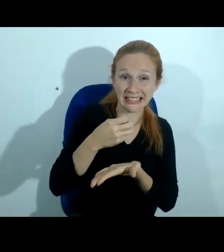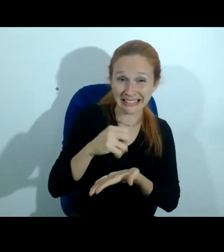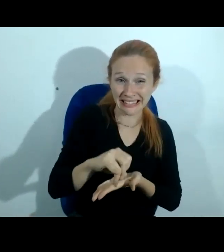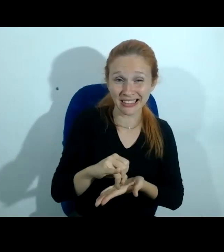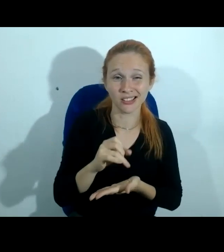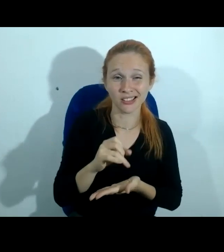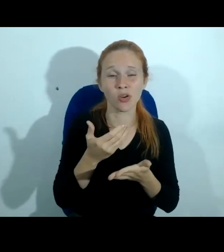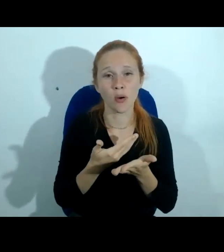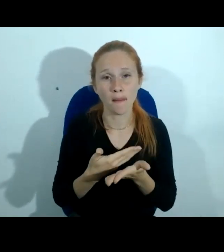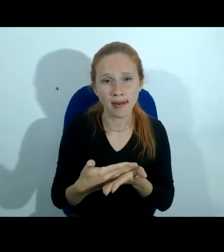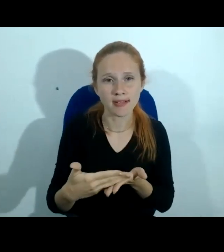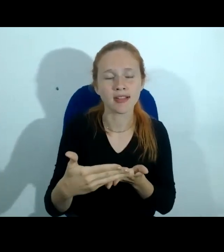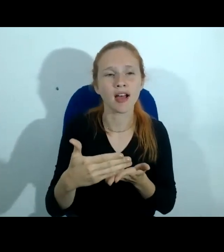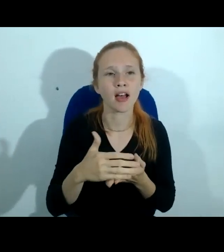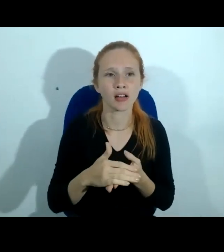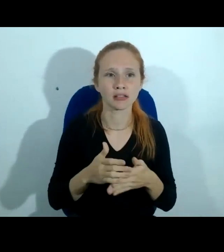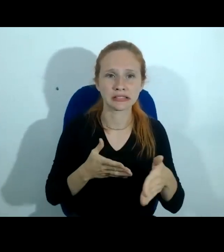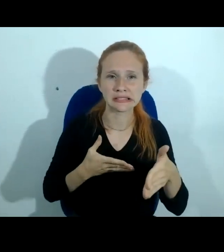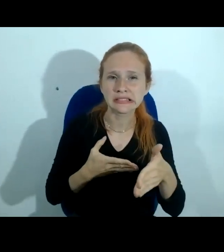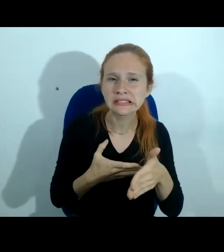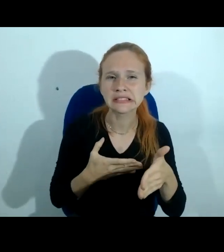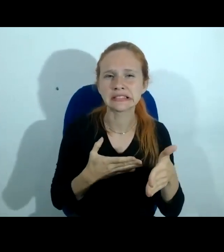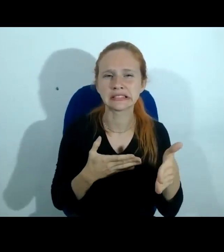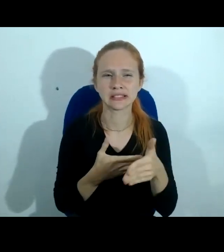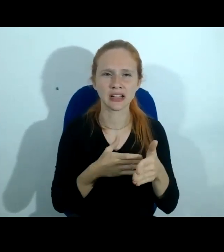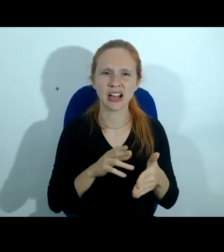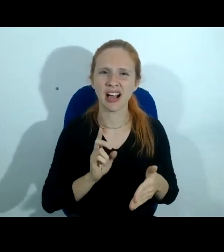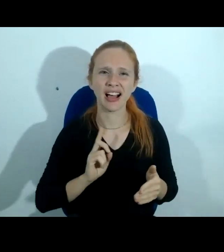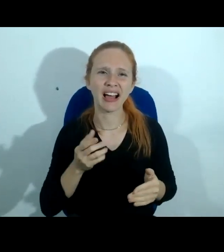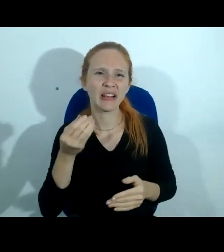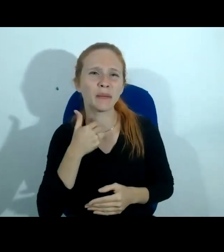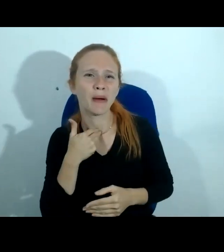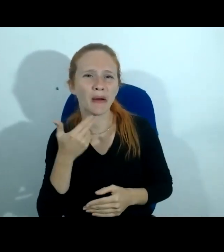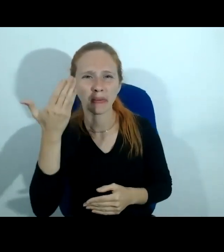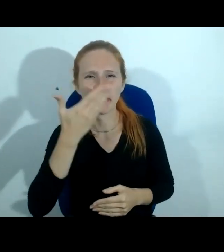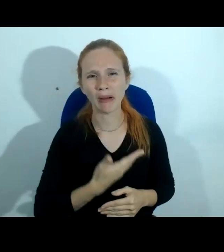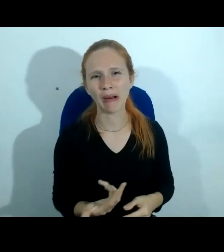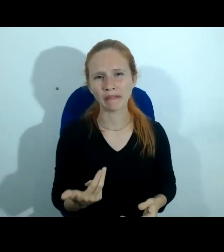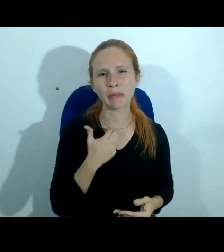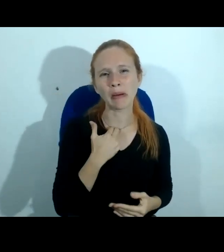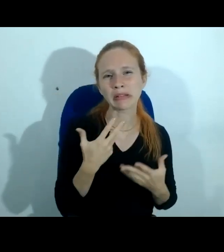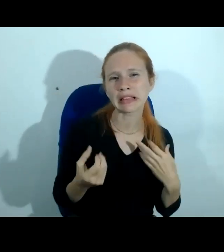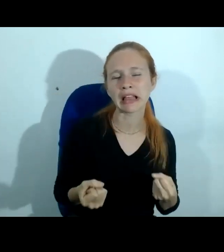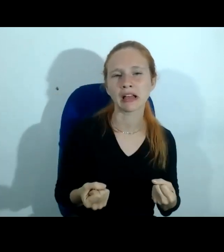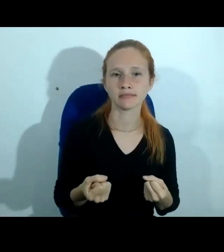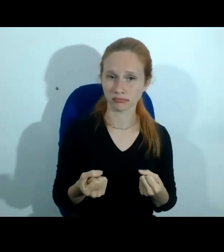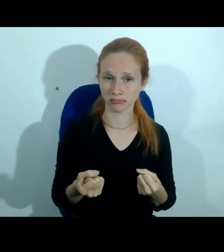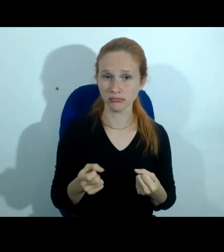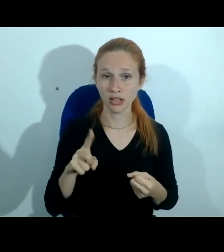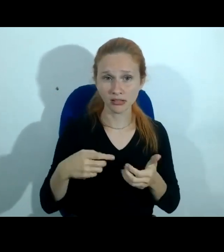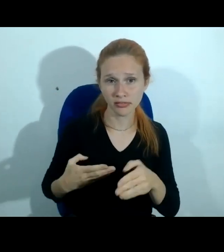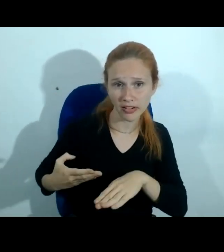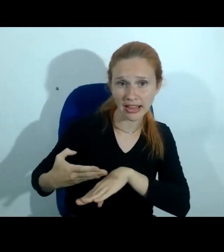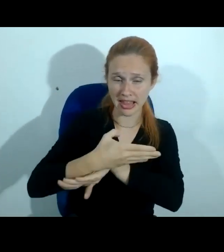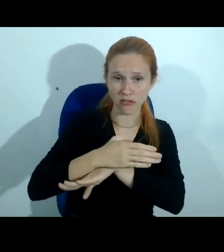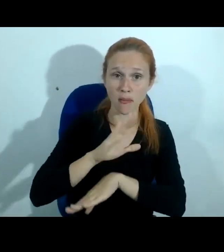ficar colocando empecíde para o uso desses meios de prova são meios de prova repito avançados e invasivos o